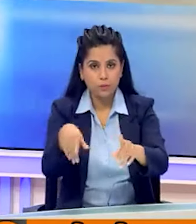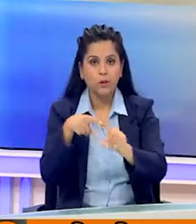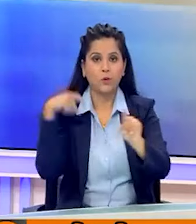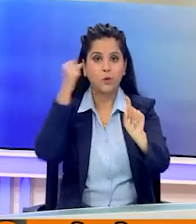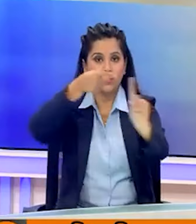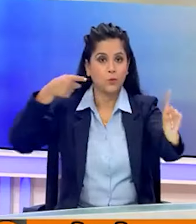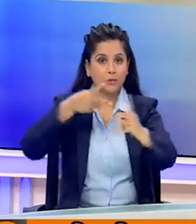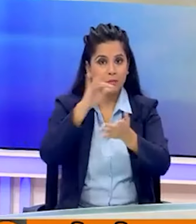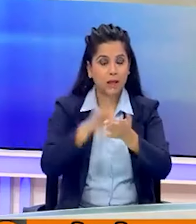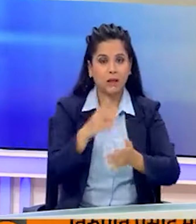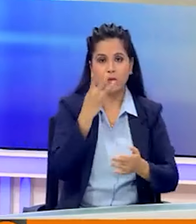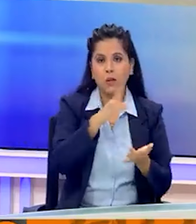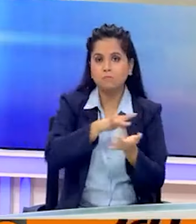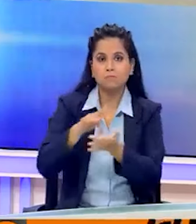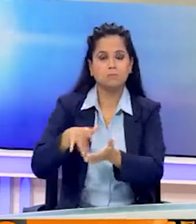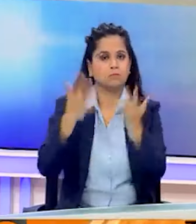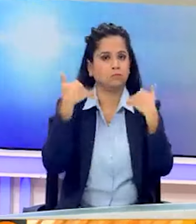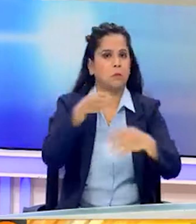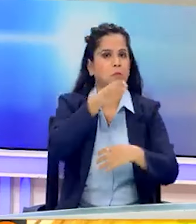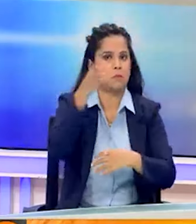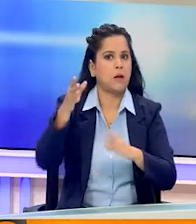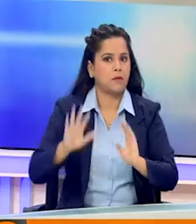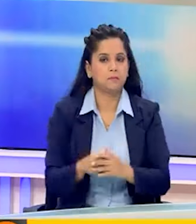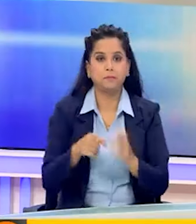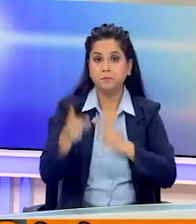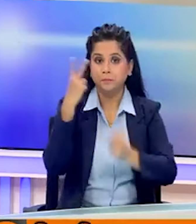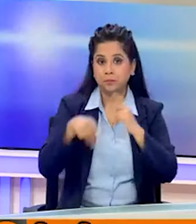कुरुशेत्र की छे विधान सभाओं को कवर करेंगी।